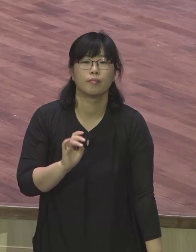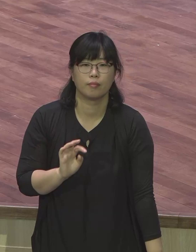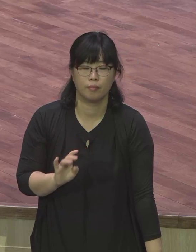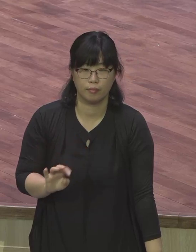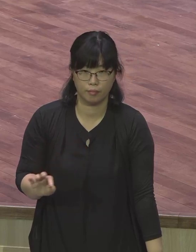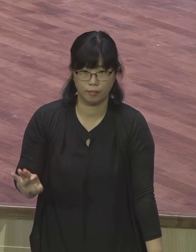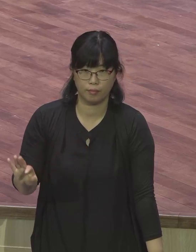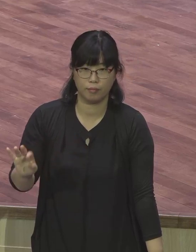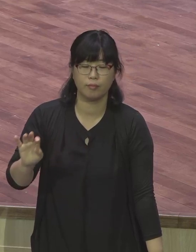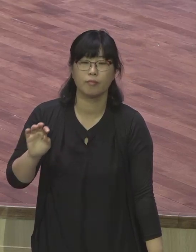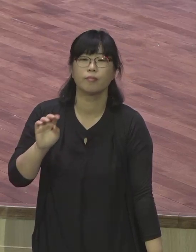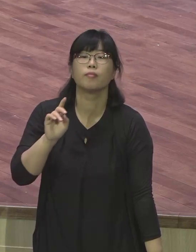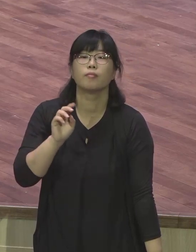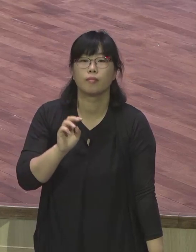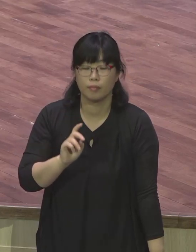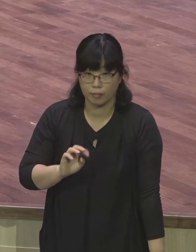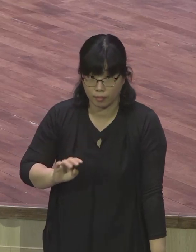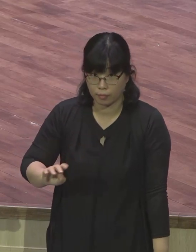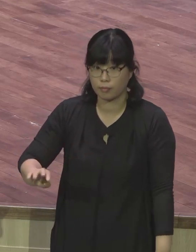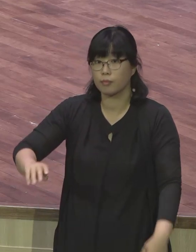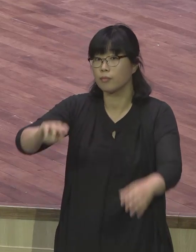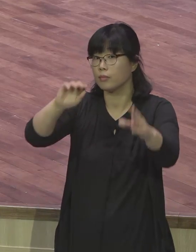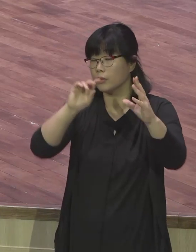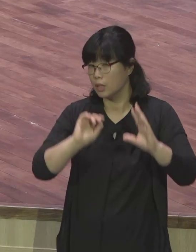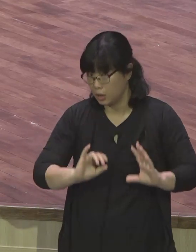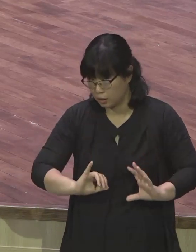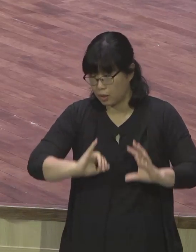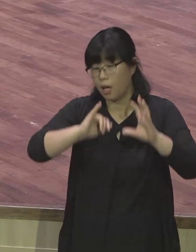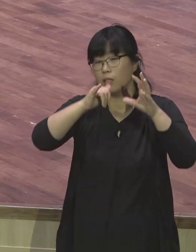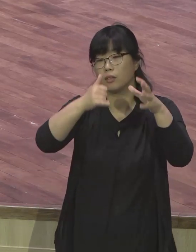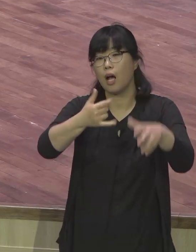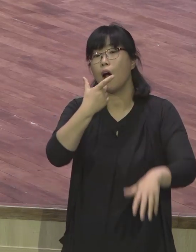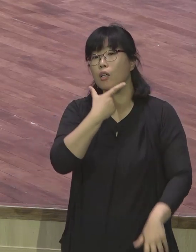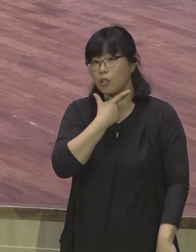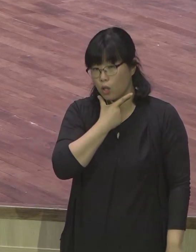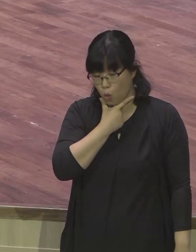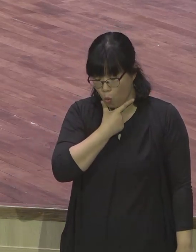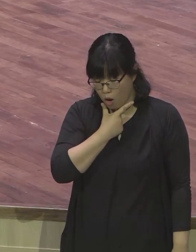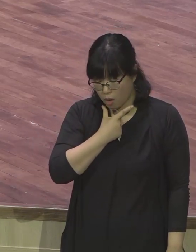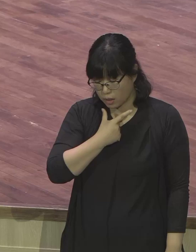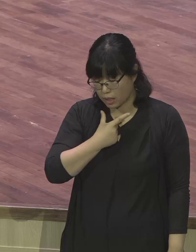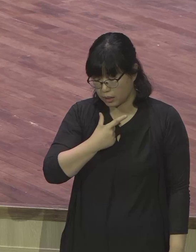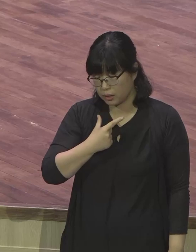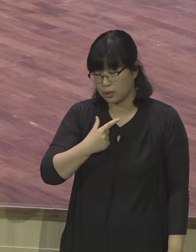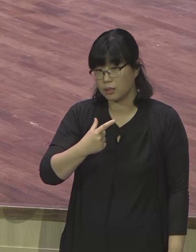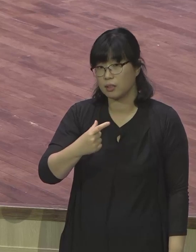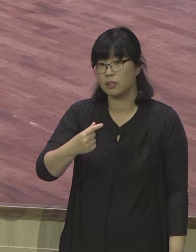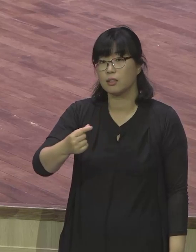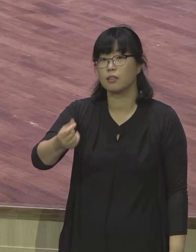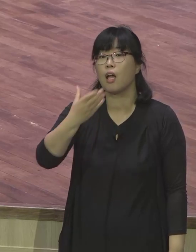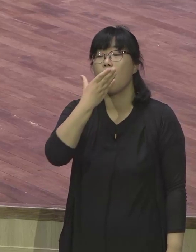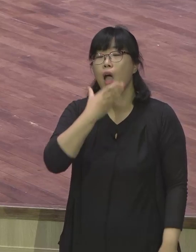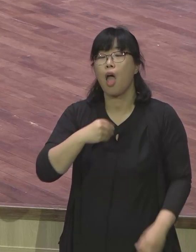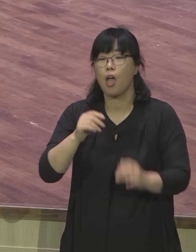세상이 원하는 세상이 원하는 행복이